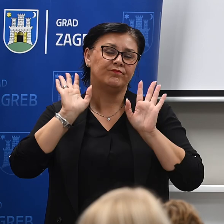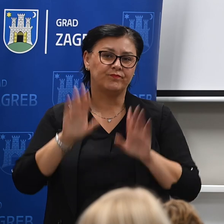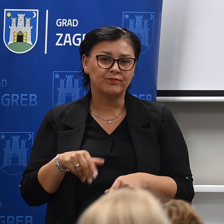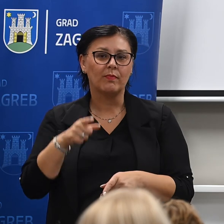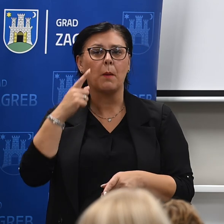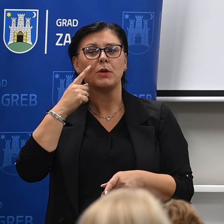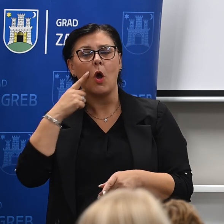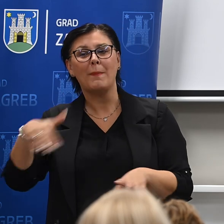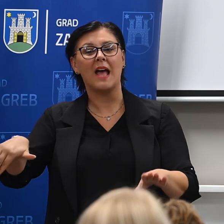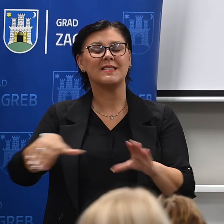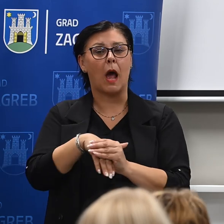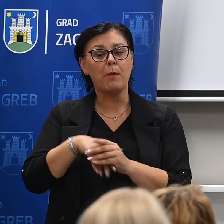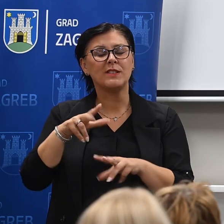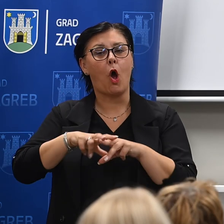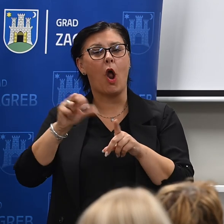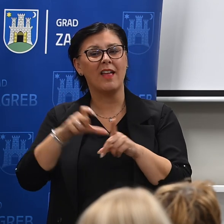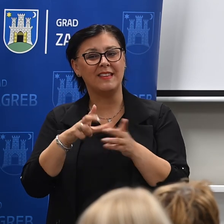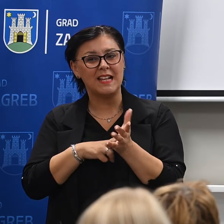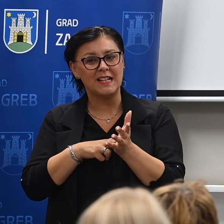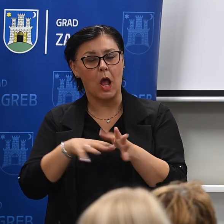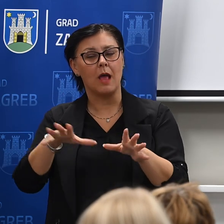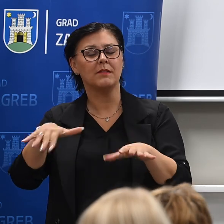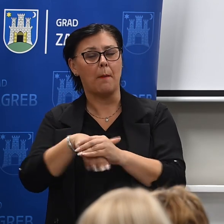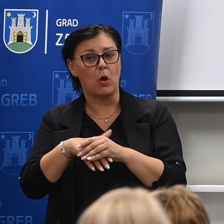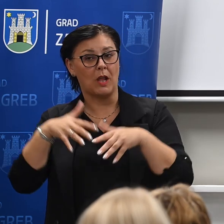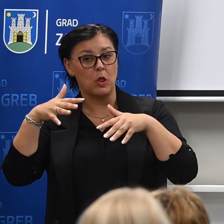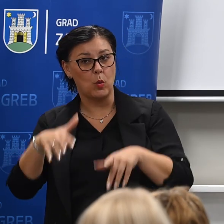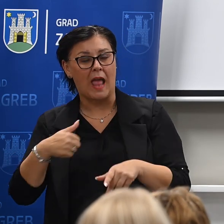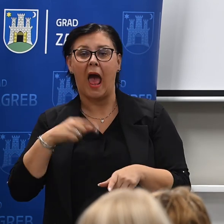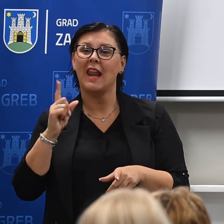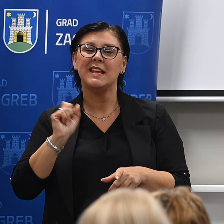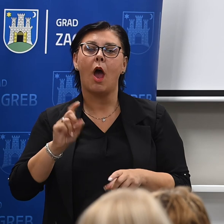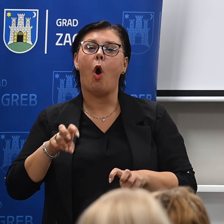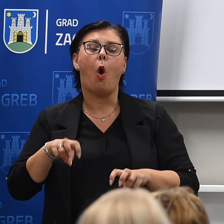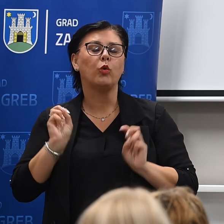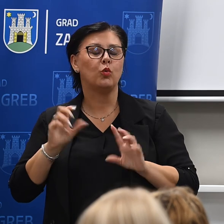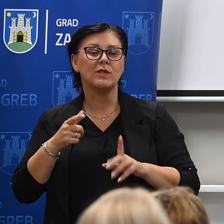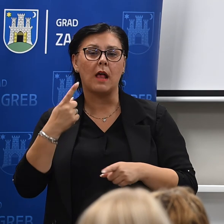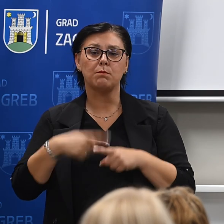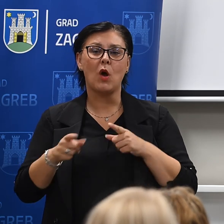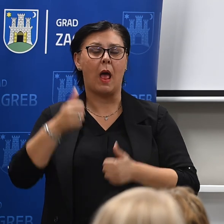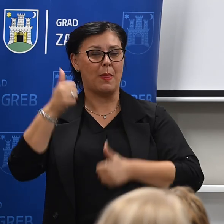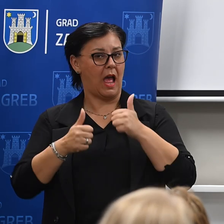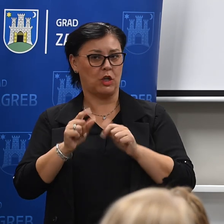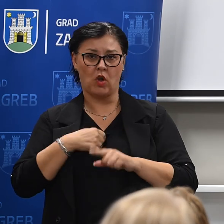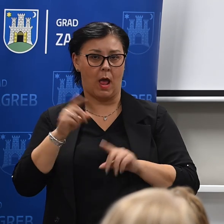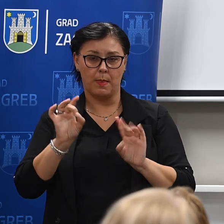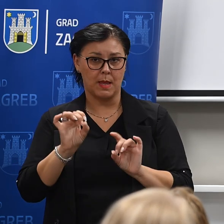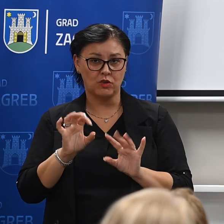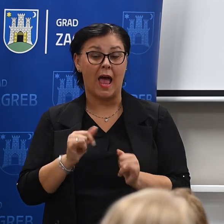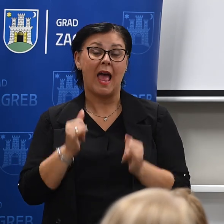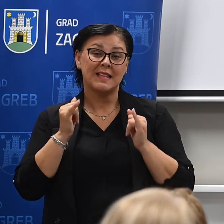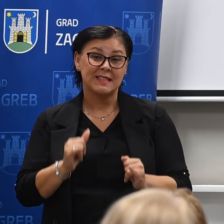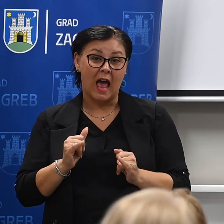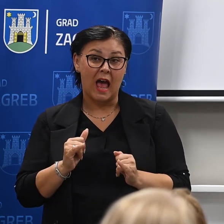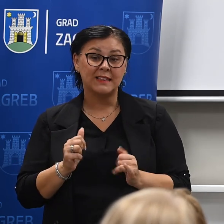holdingu pokušati zaposliti ljude, međutim nismo odustali od natječaja i to vidimo više kao komplementarnu stvar, ne ili ili. Tako da za